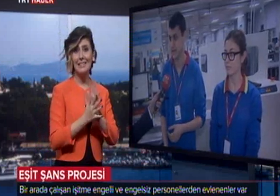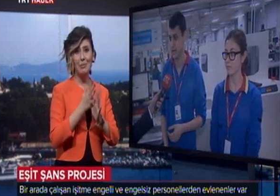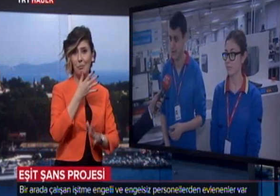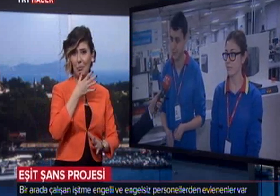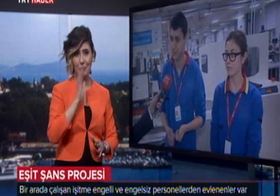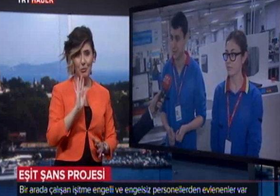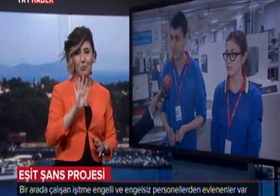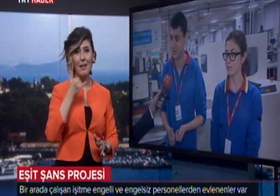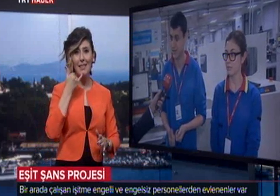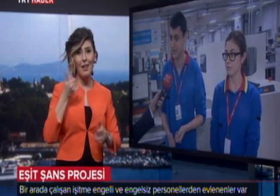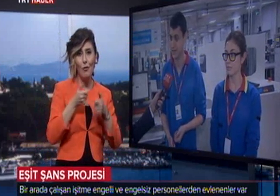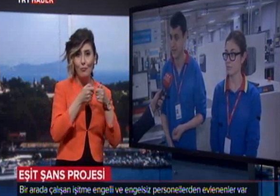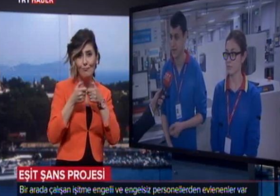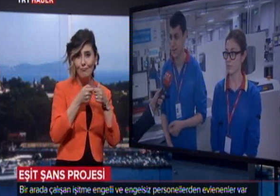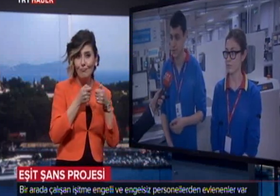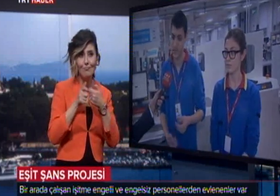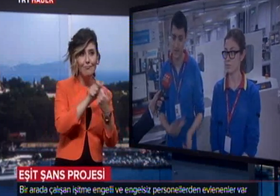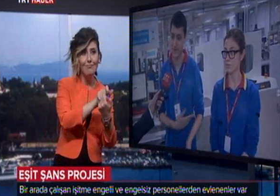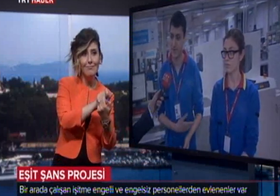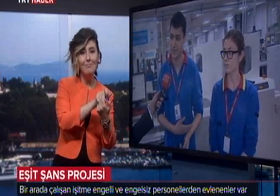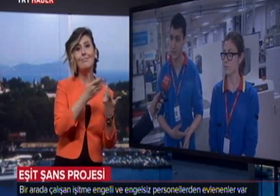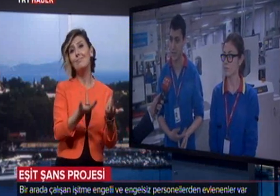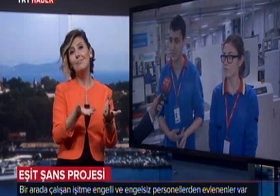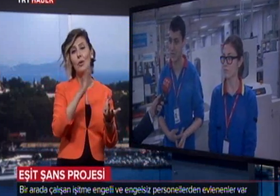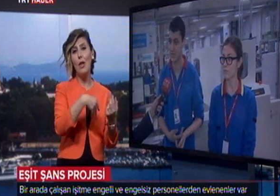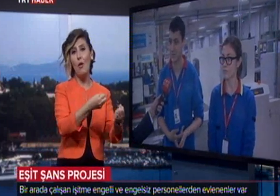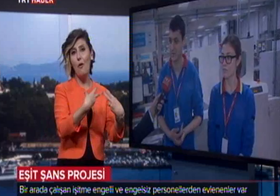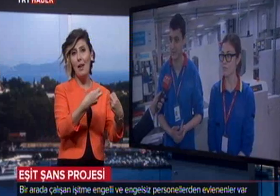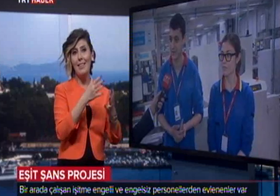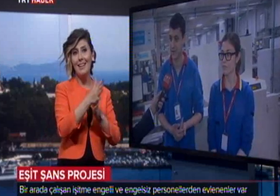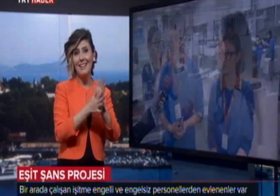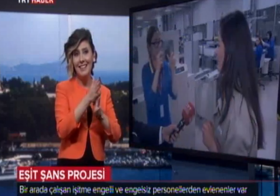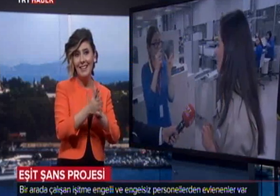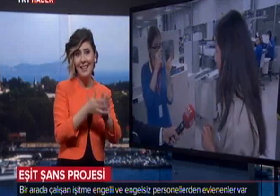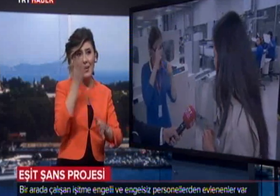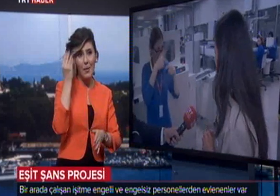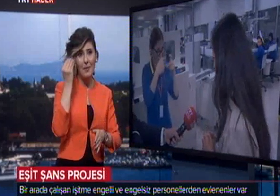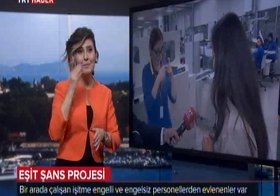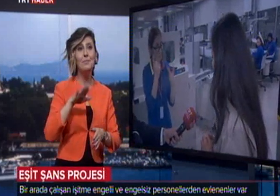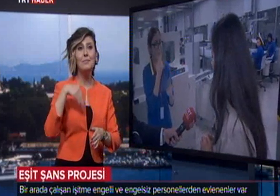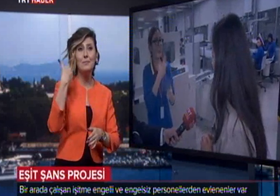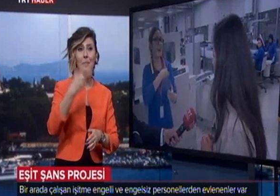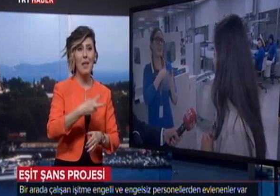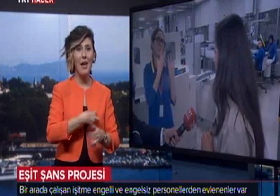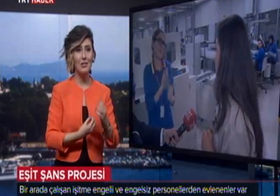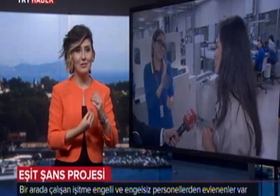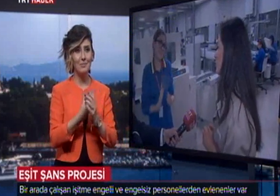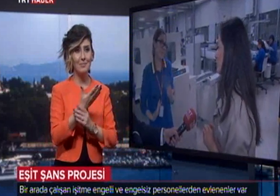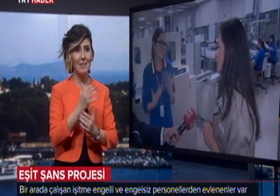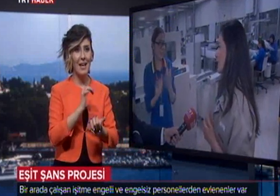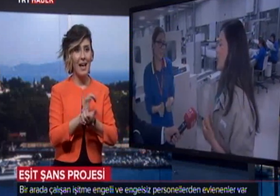işaret dili. Telefonla ufak tefek yazarak. Sonra kendisi öğretti bana alfabet falan. Bir süre sonra aşık olduk.